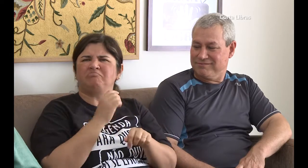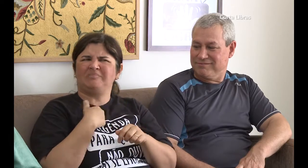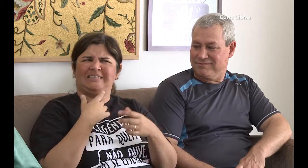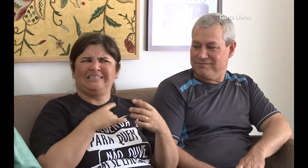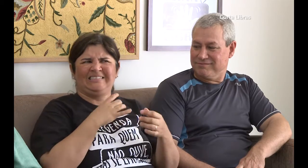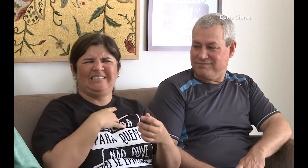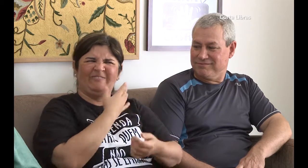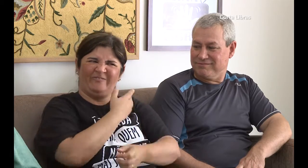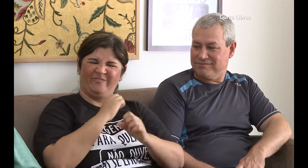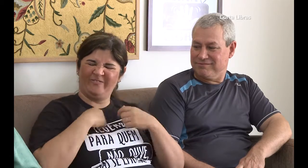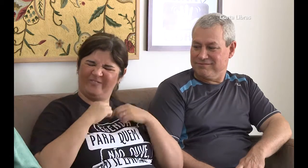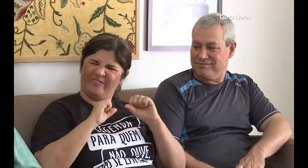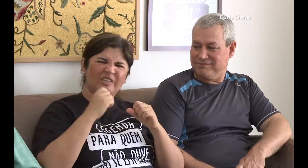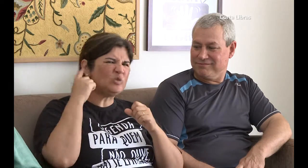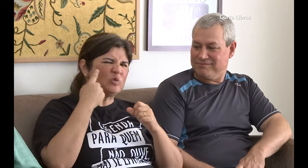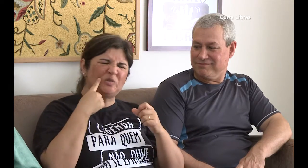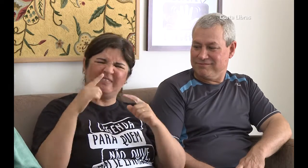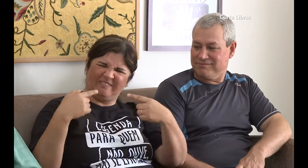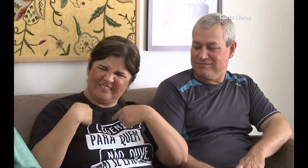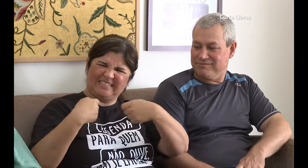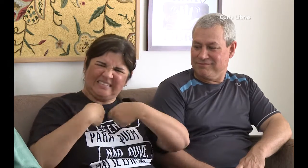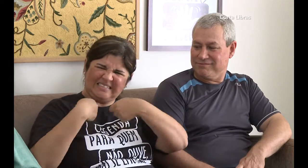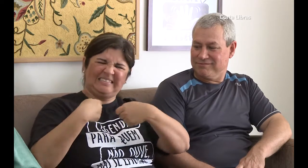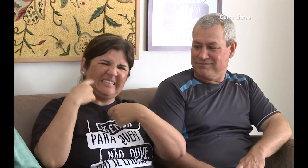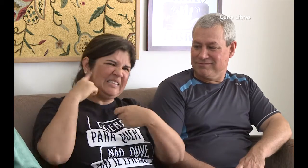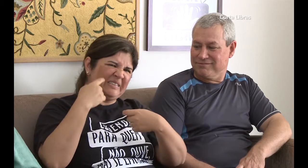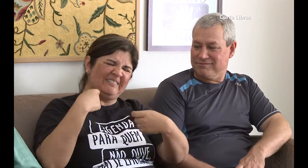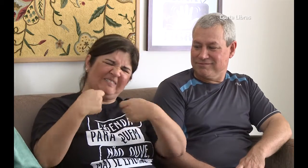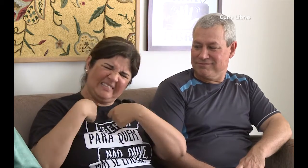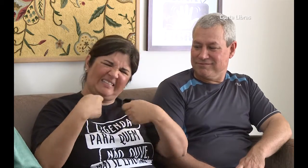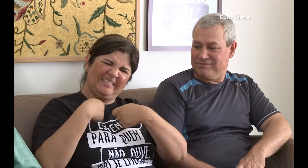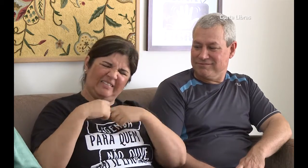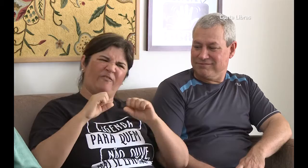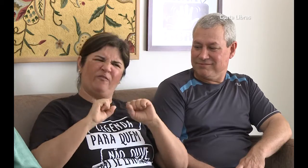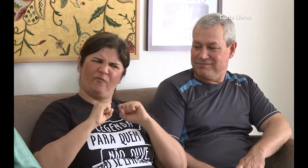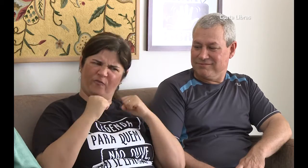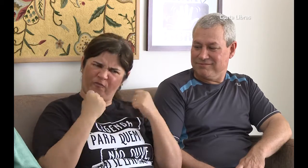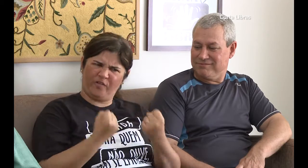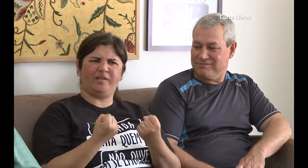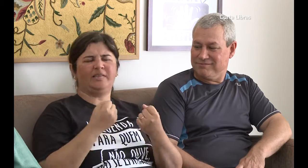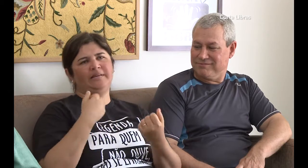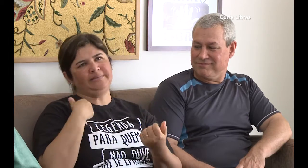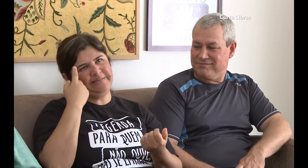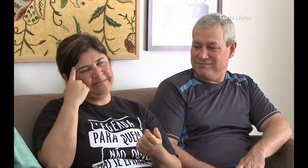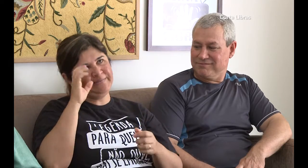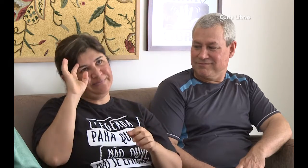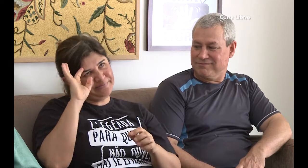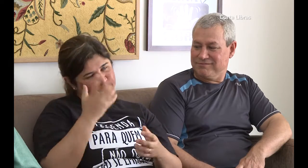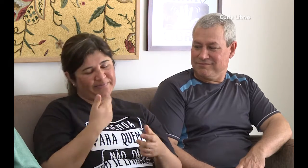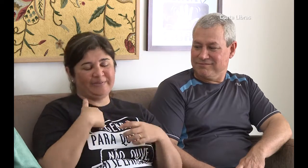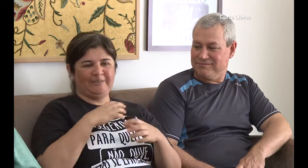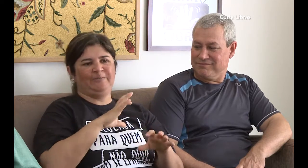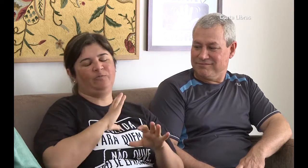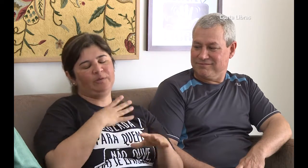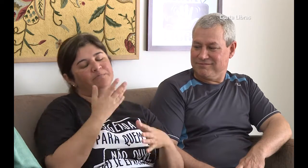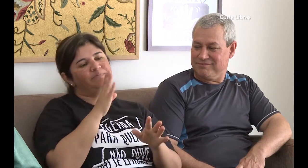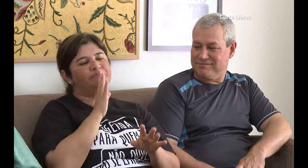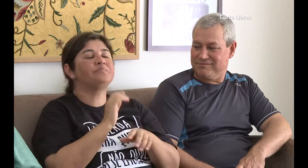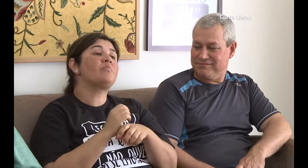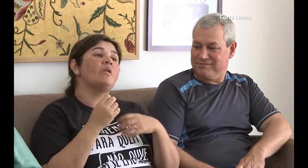Medo que quisessem se aproximar muito de mim. Eu não gostava disso. Com o passar do tempo, fui tendo mais contato com outros surdos e